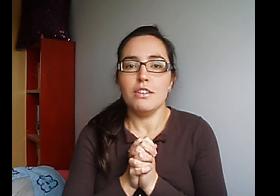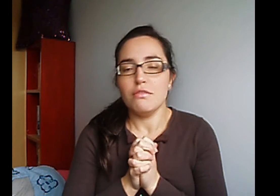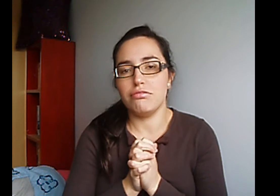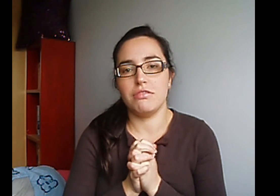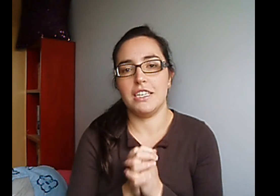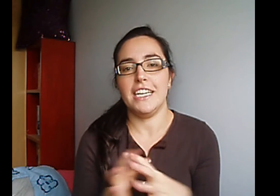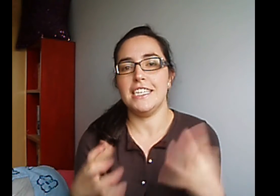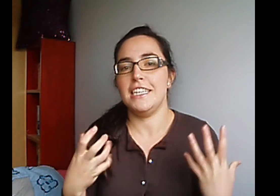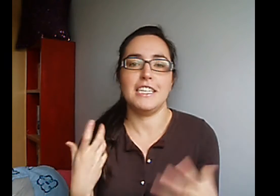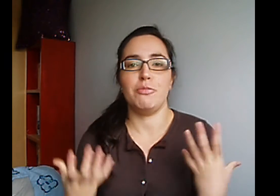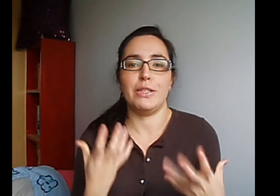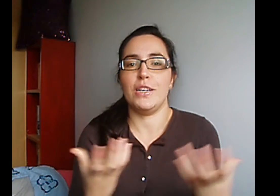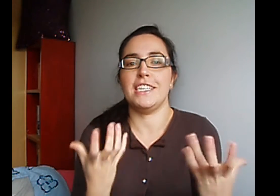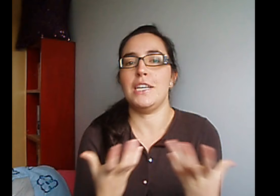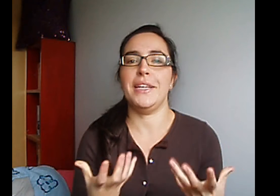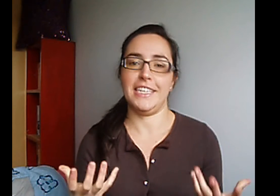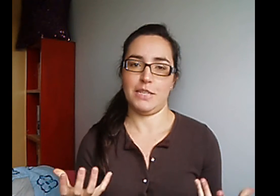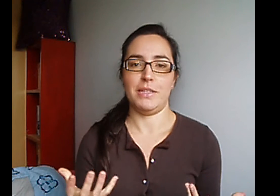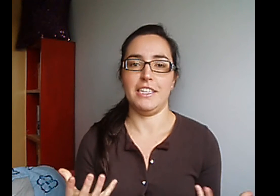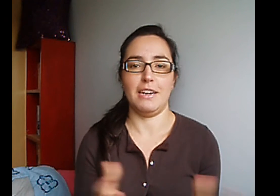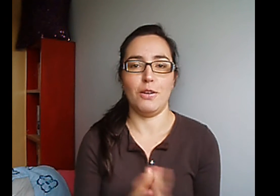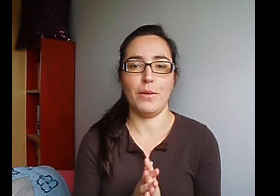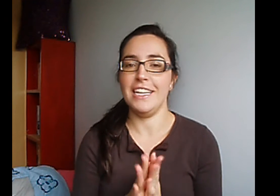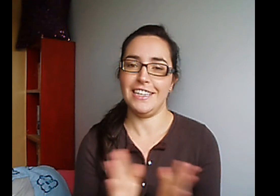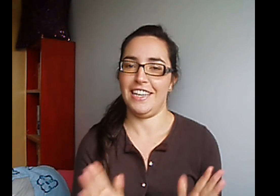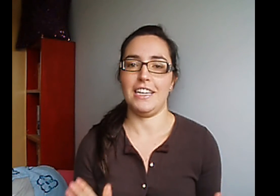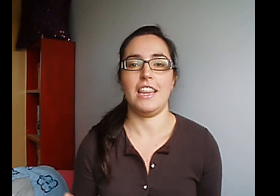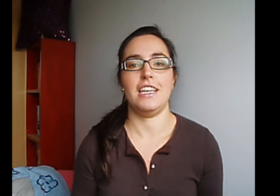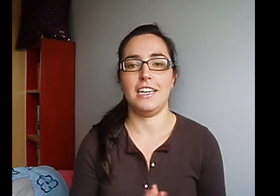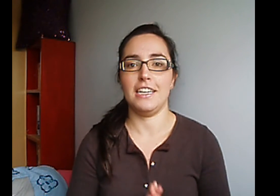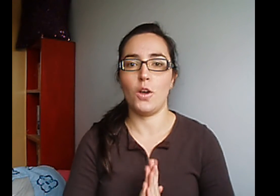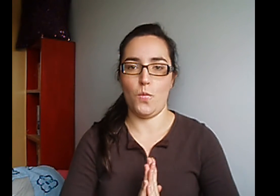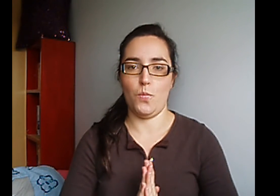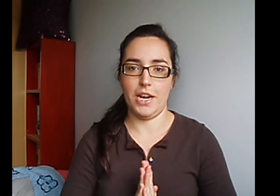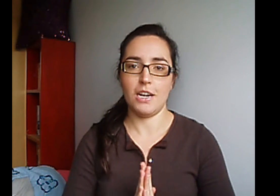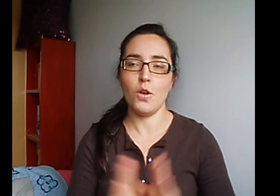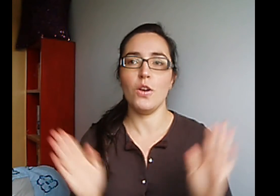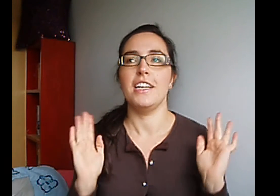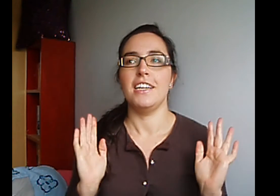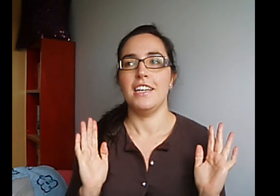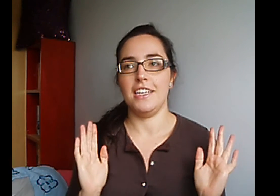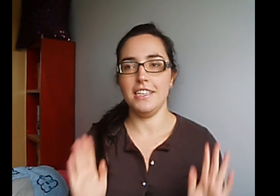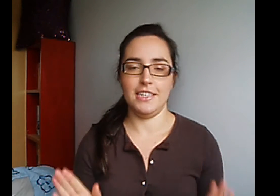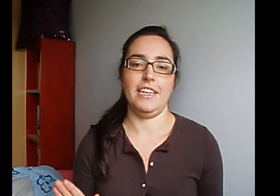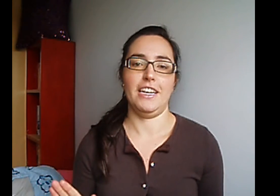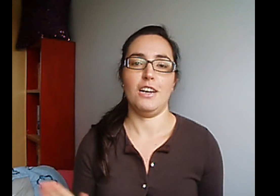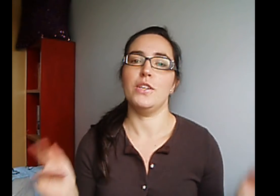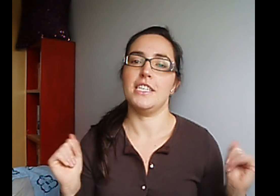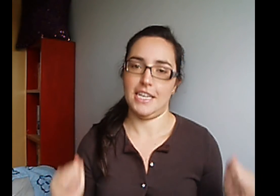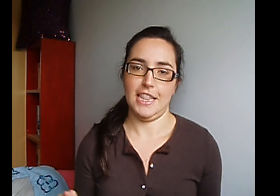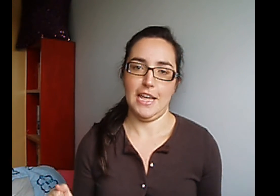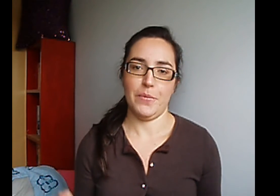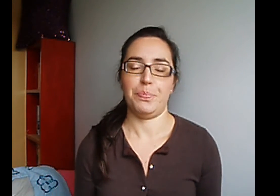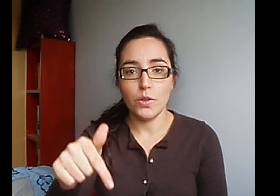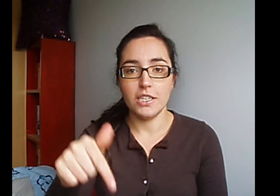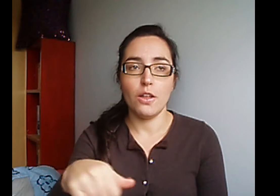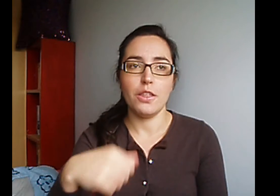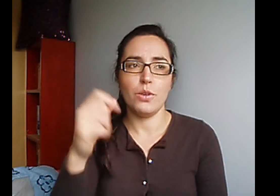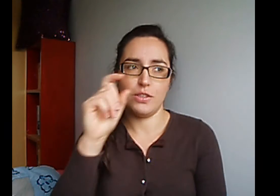Es de estas personas que sabe transmitirlo, ¿vale? Y que te hace querer comprarlo Y leerlo enseguida Equinoccio, bueno, se